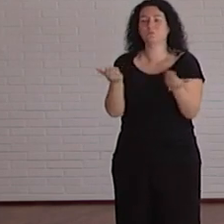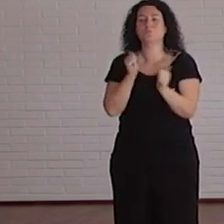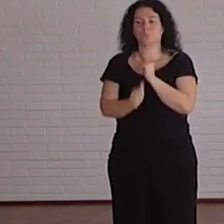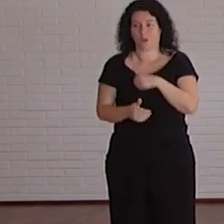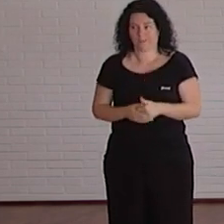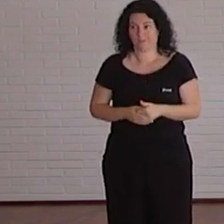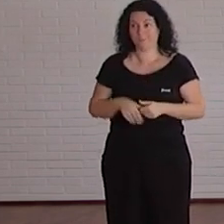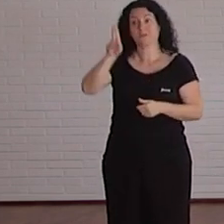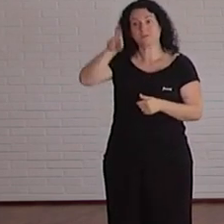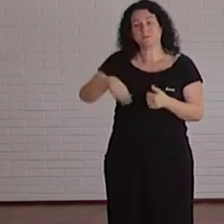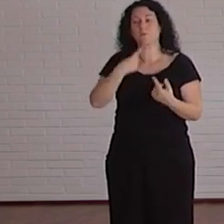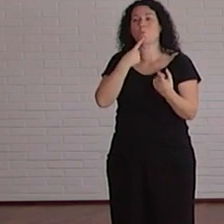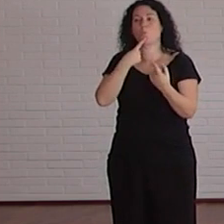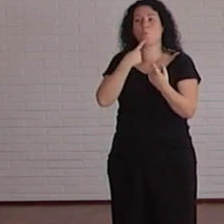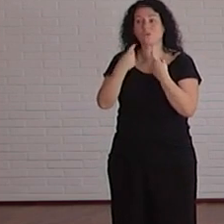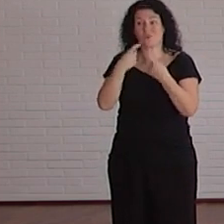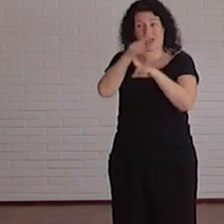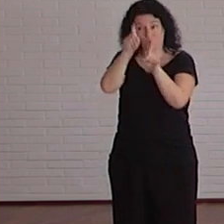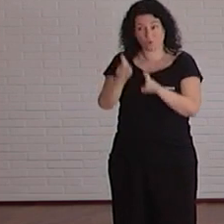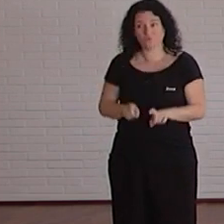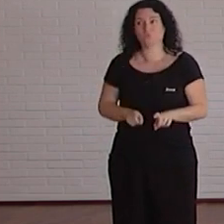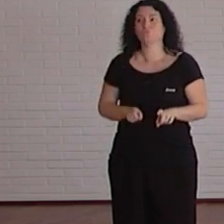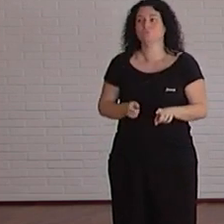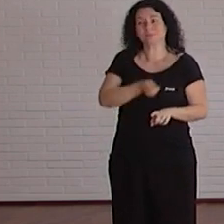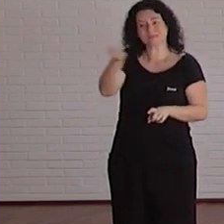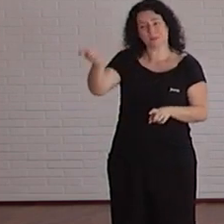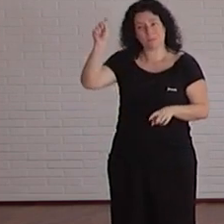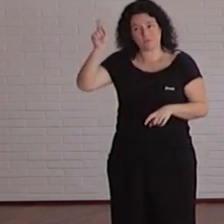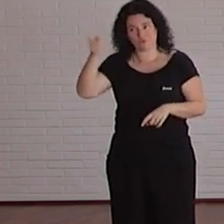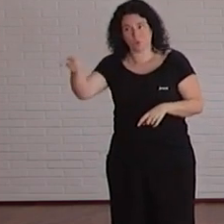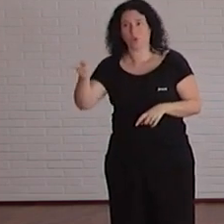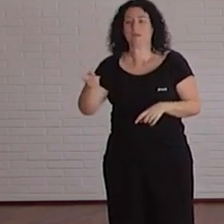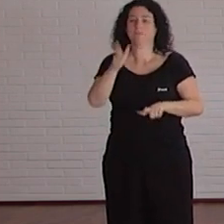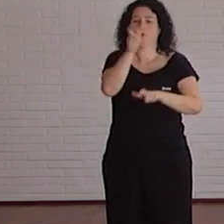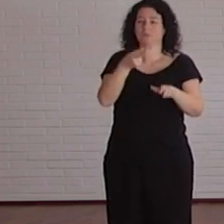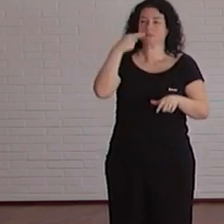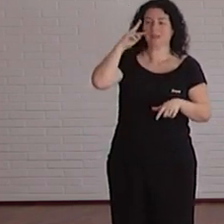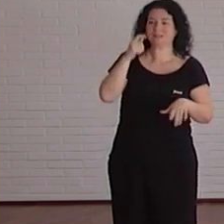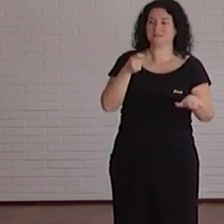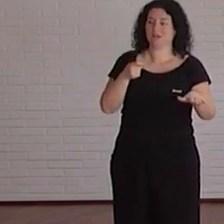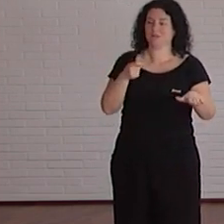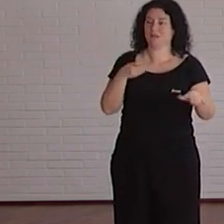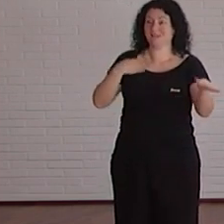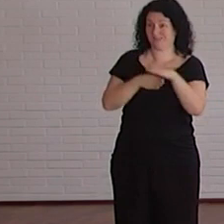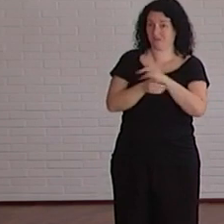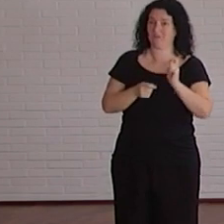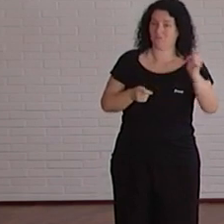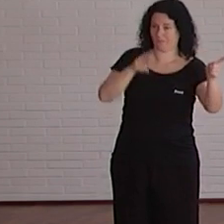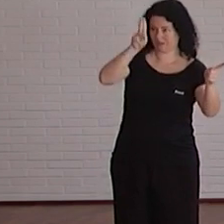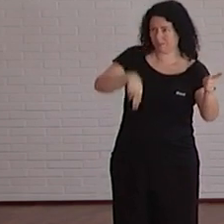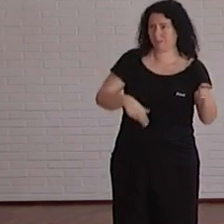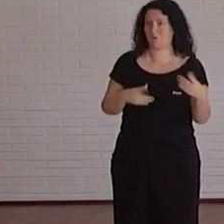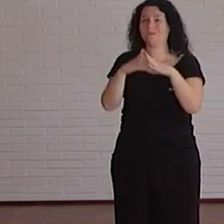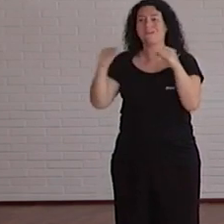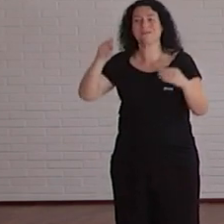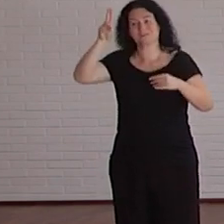enviado esos cuestionarios a profesorado y a especialistas en accesibilidad sobre todo a las universidades socias